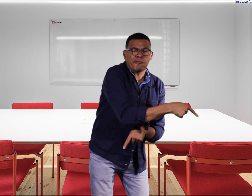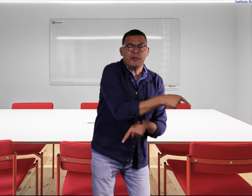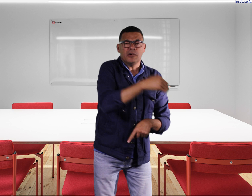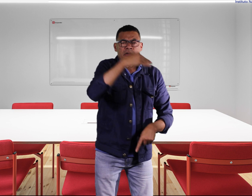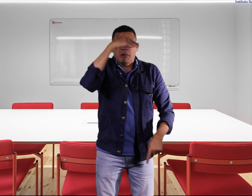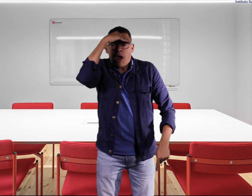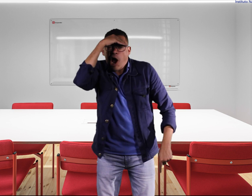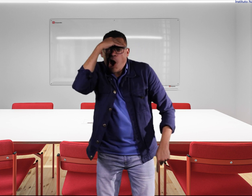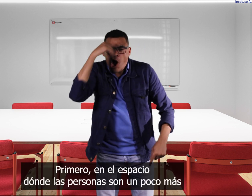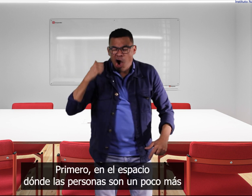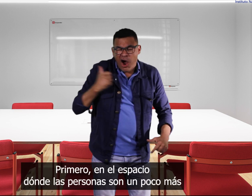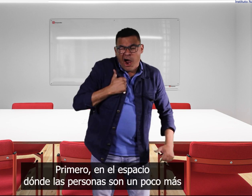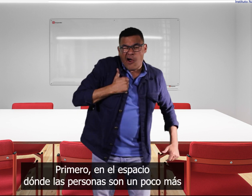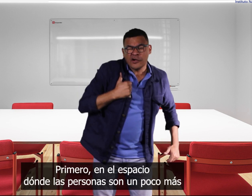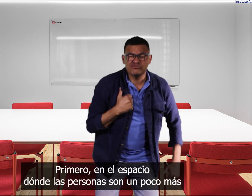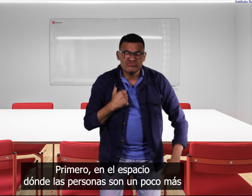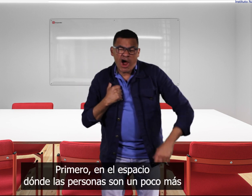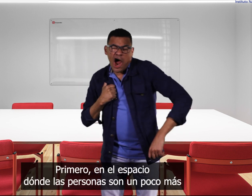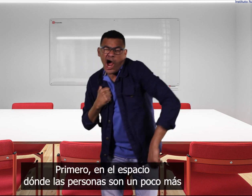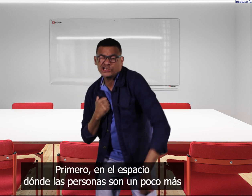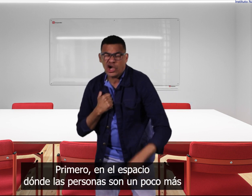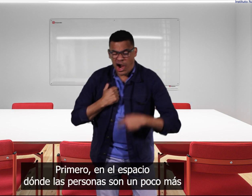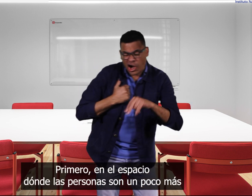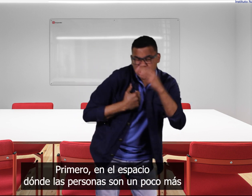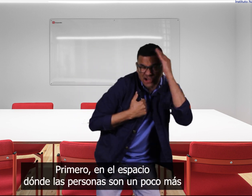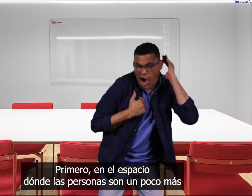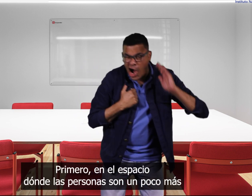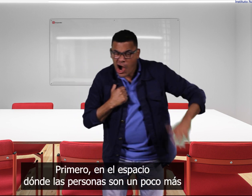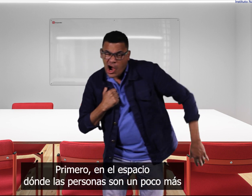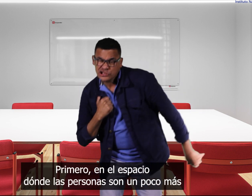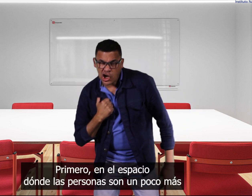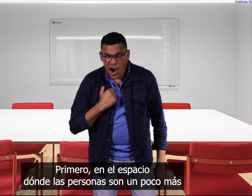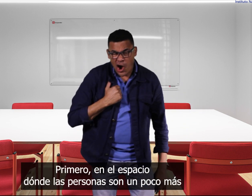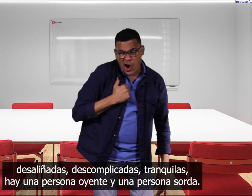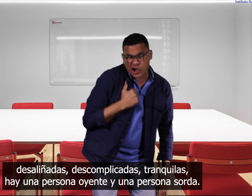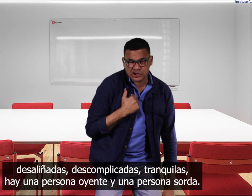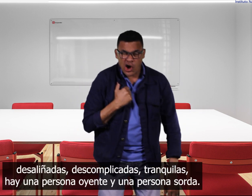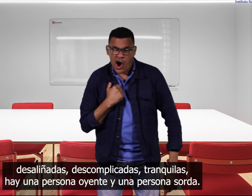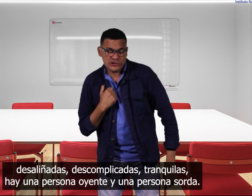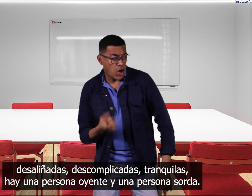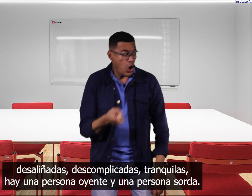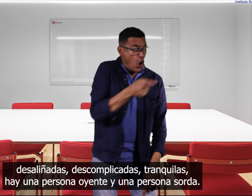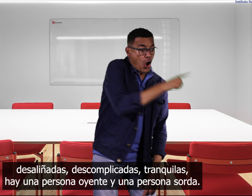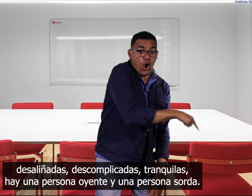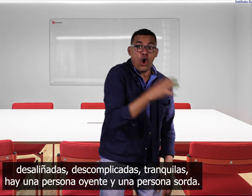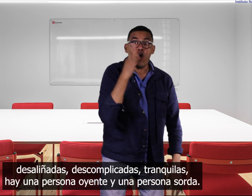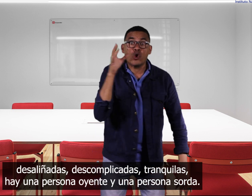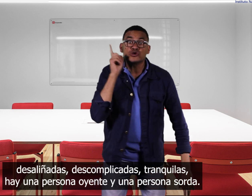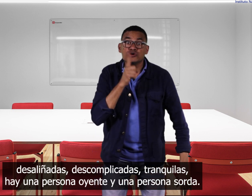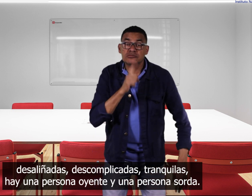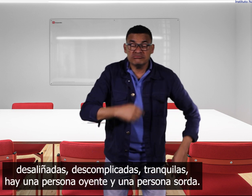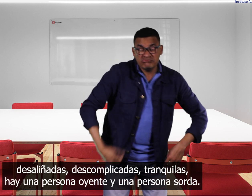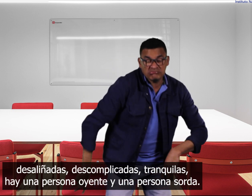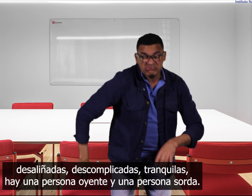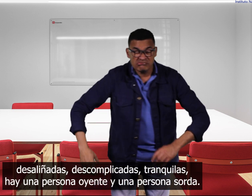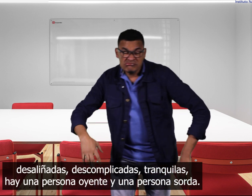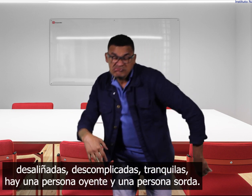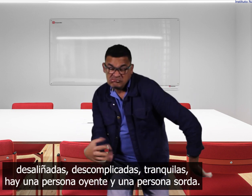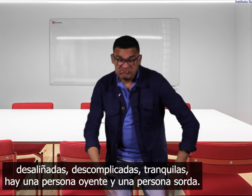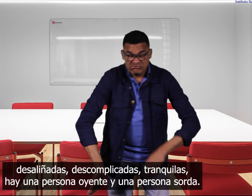primero en el espacio donde las personas son un poco más desaliñadas descomplicadas tranquilas hay una persona